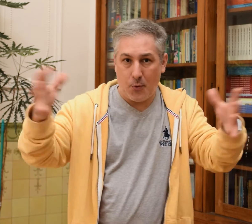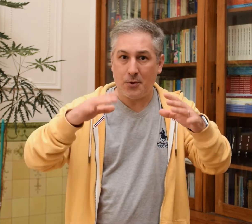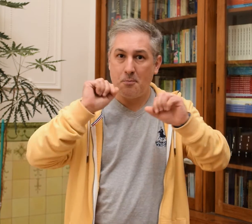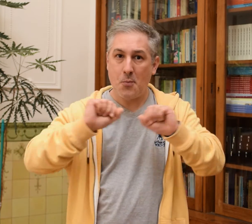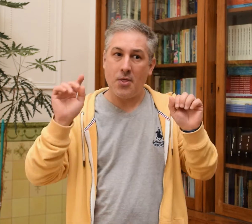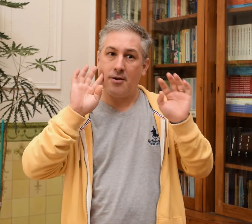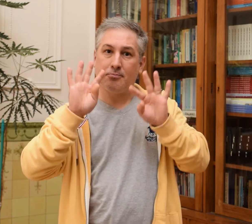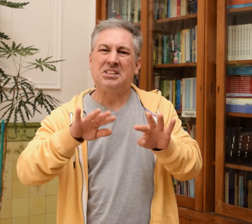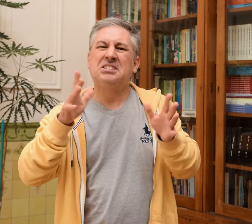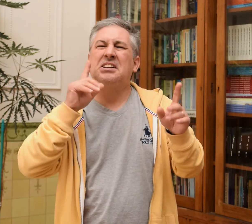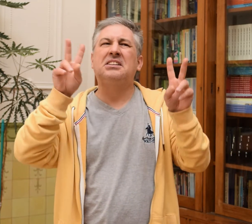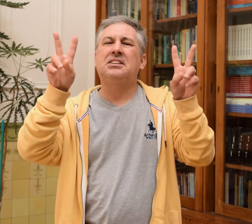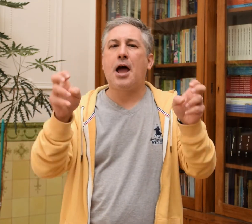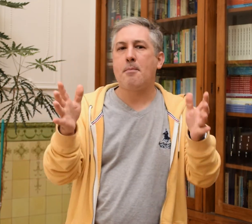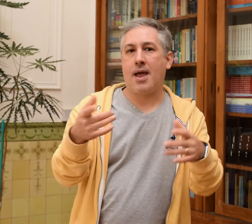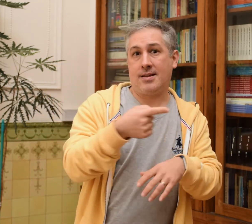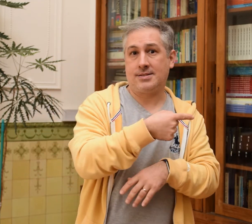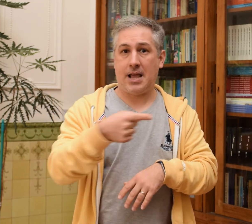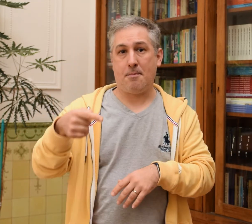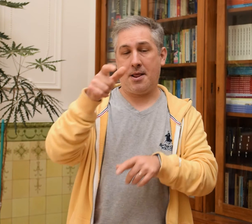conmemoración de la Semana Internacional de las Personas Sordas.